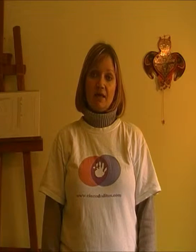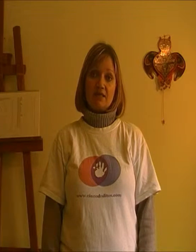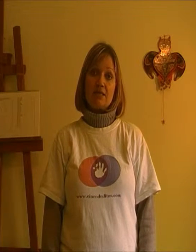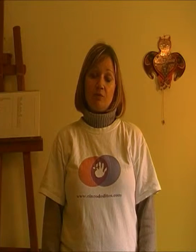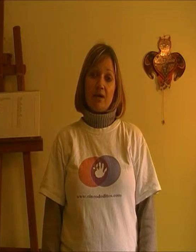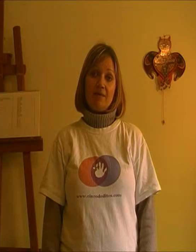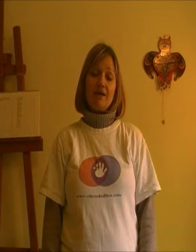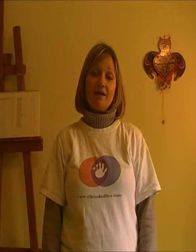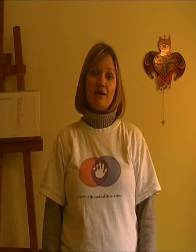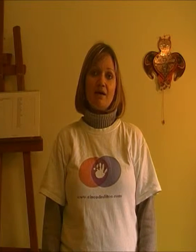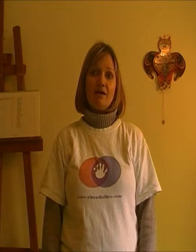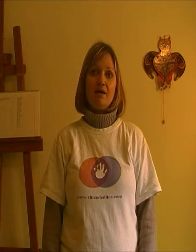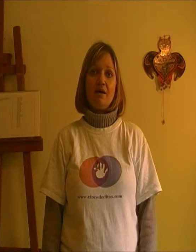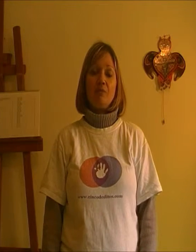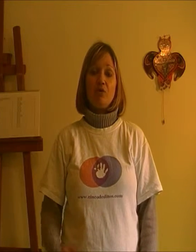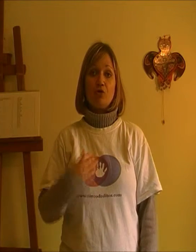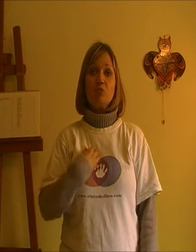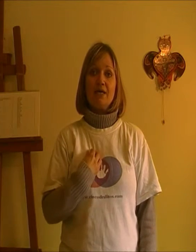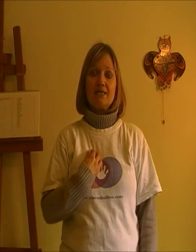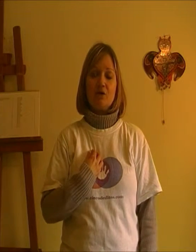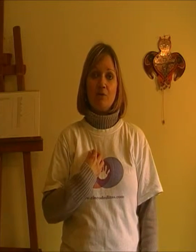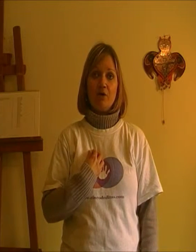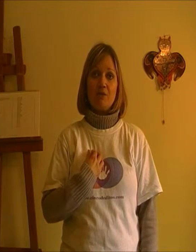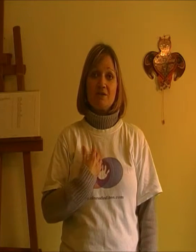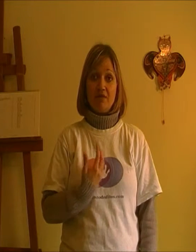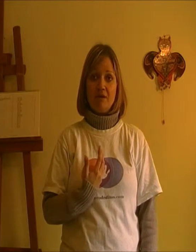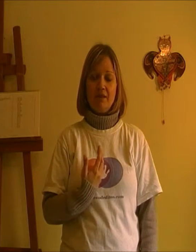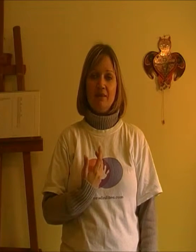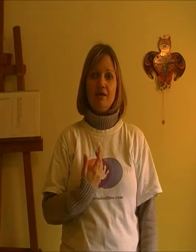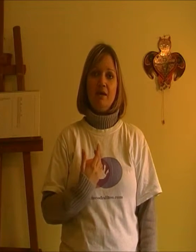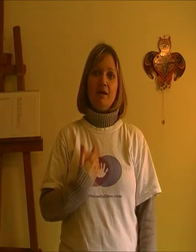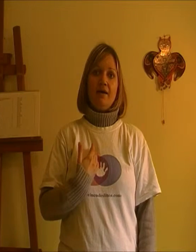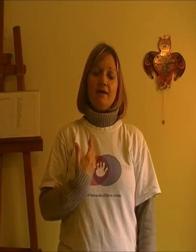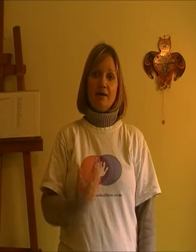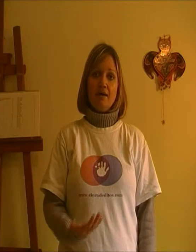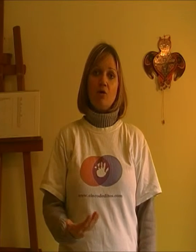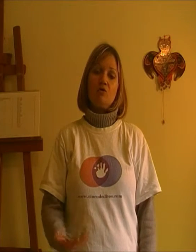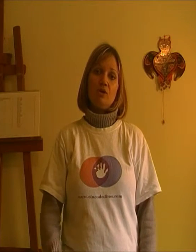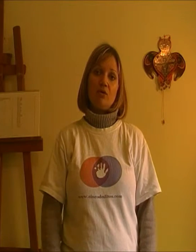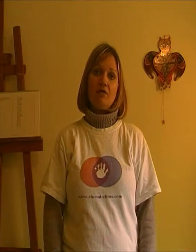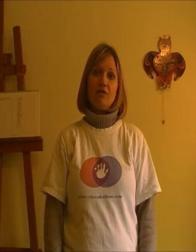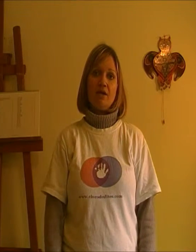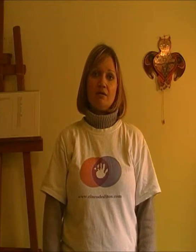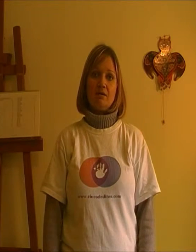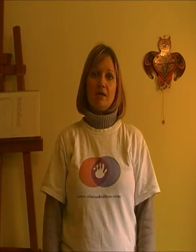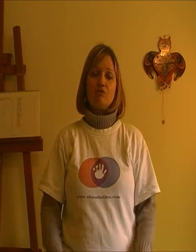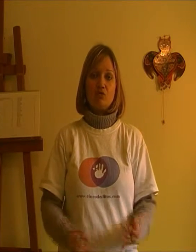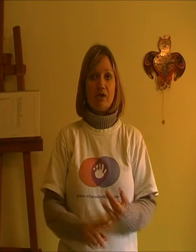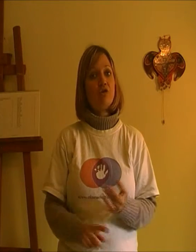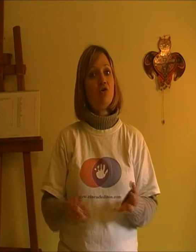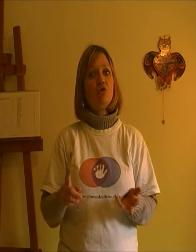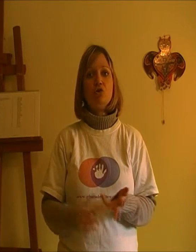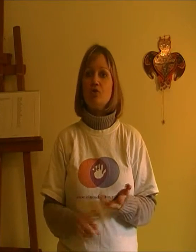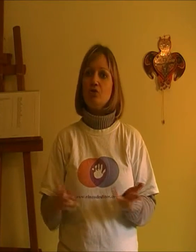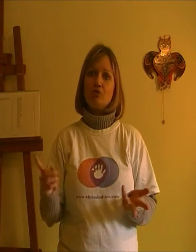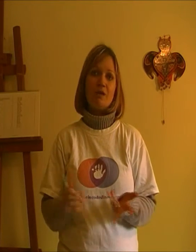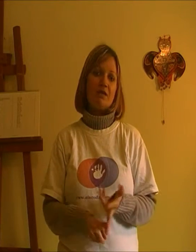han sido para mi hija, que ha podido comunicarse conmigo más fácilmente y lo hemos ahorrado en frustración, lloros,